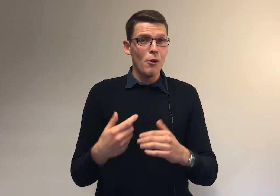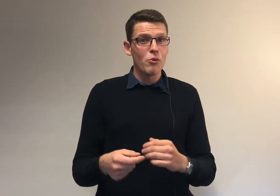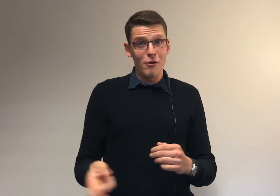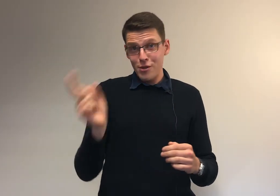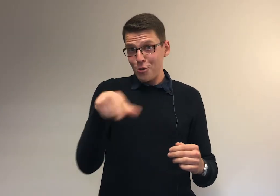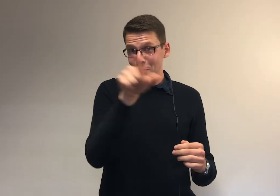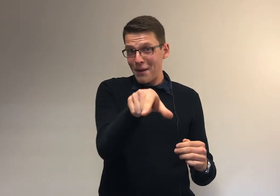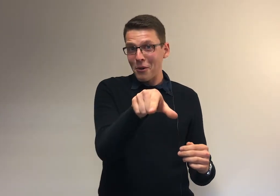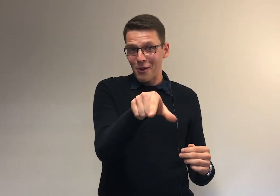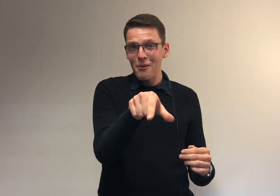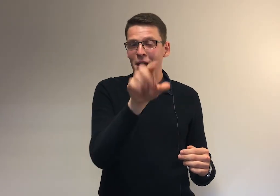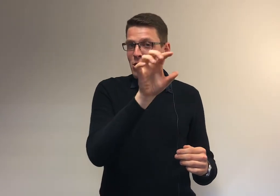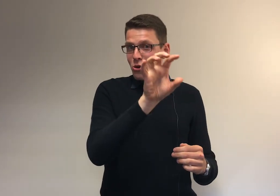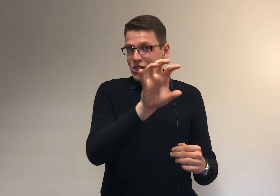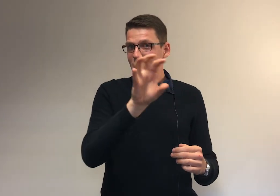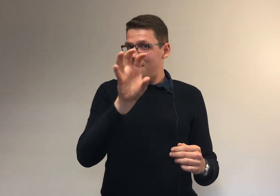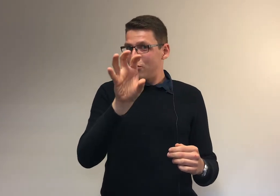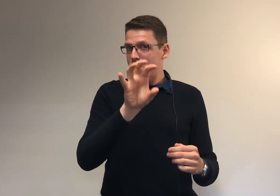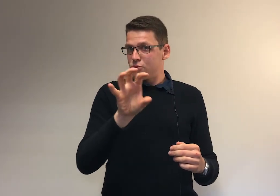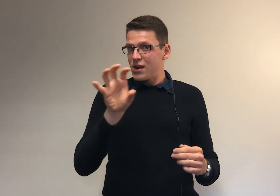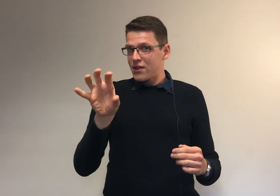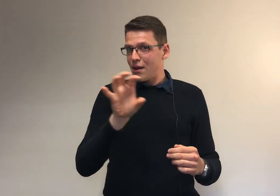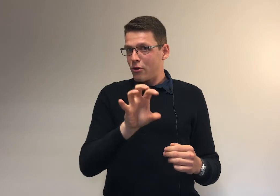pourquoi en fait c'est super important de connaître ces mots de vocabulaire assez important.